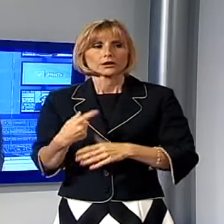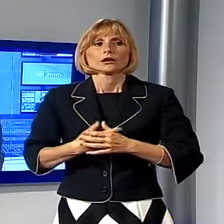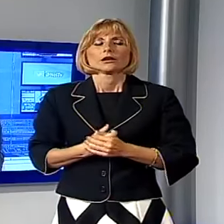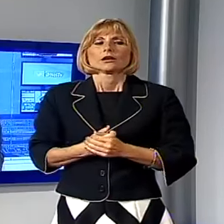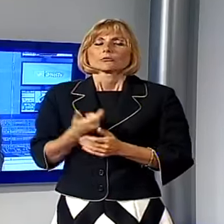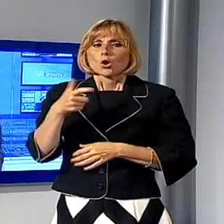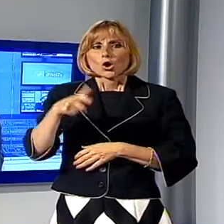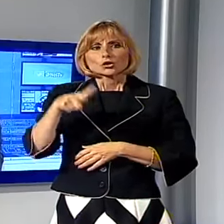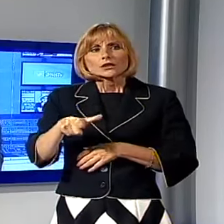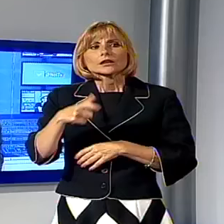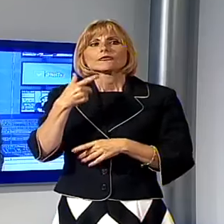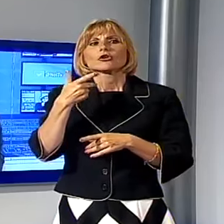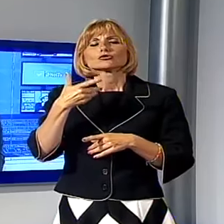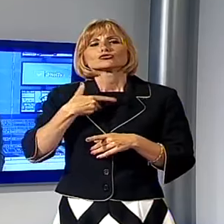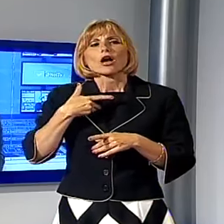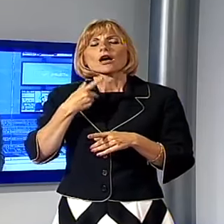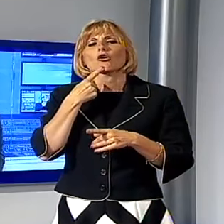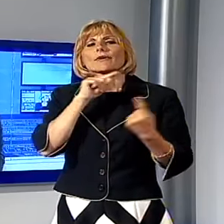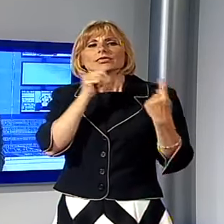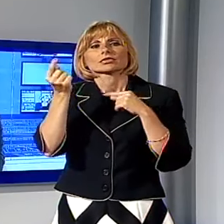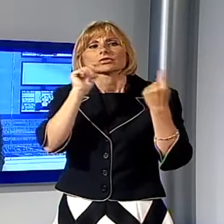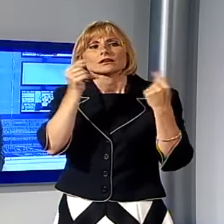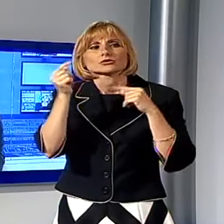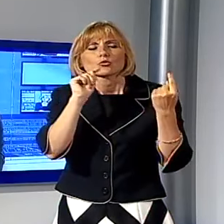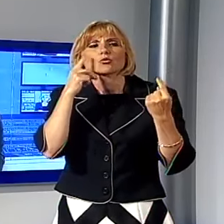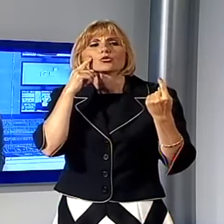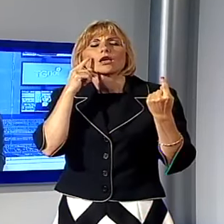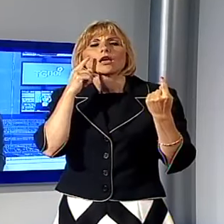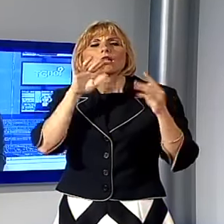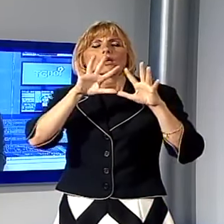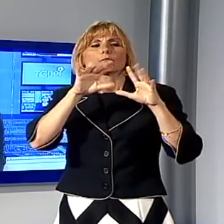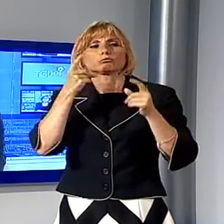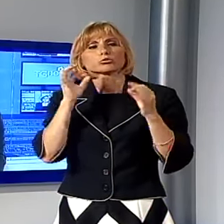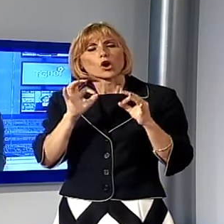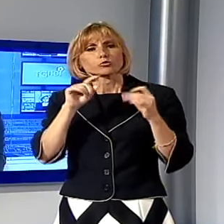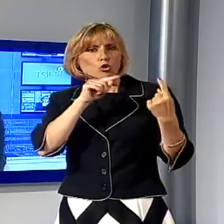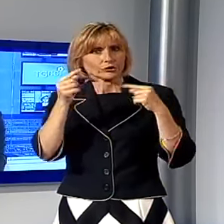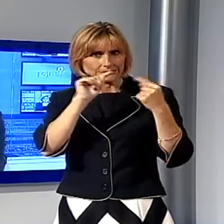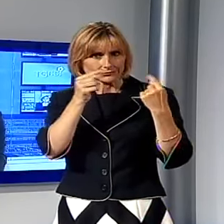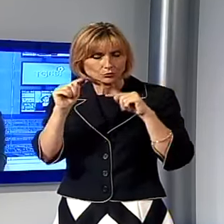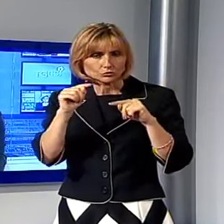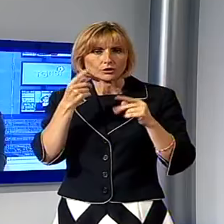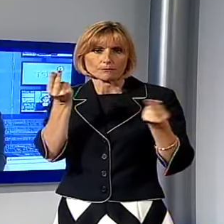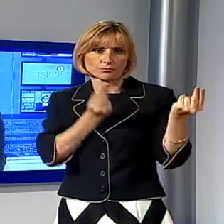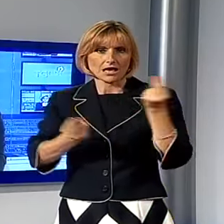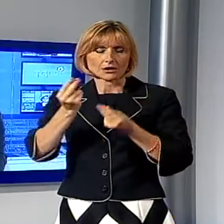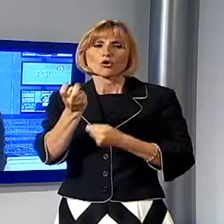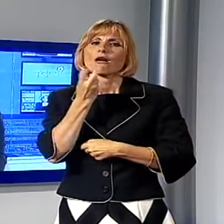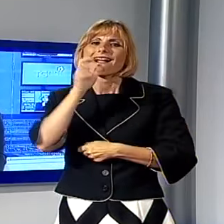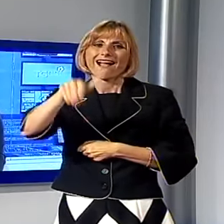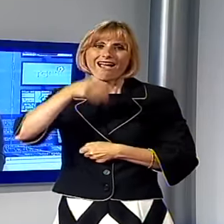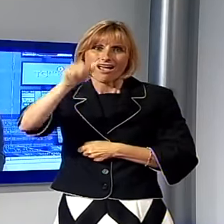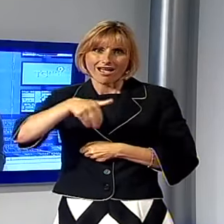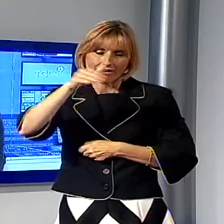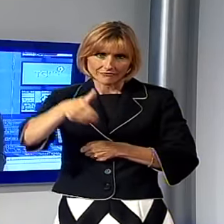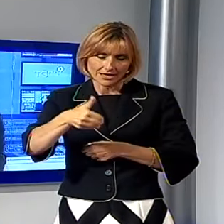perché si trattava di discutere sul controverso, molto controverso piano cave quello